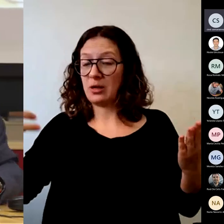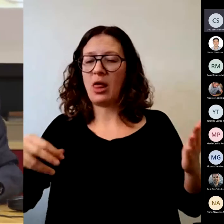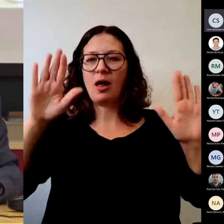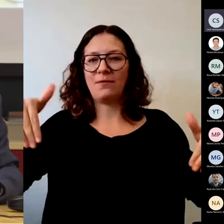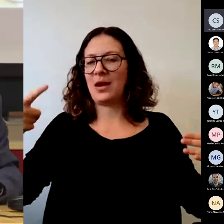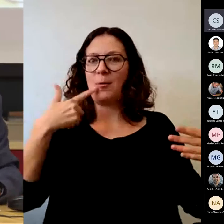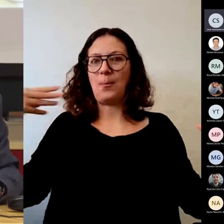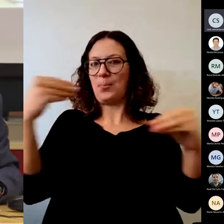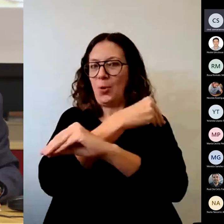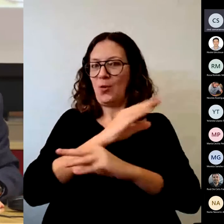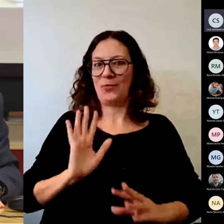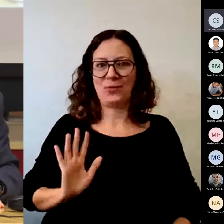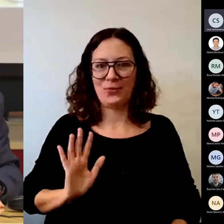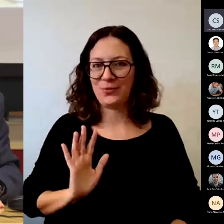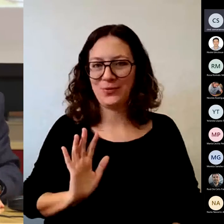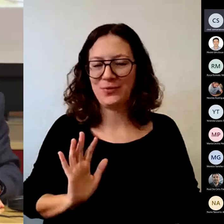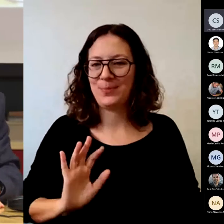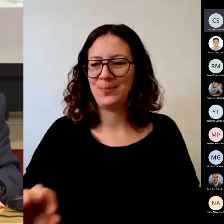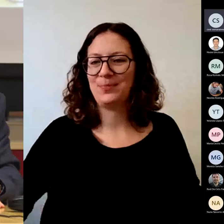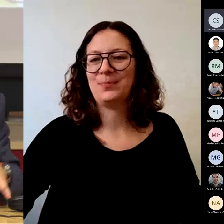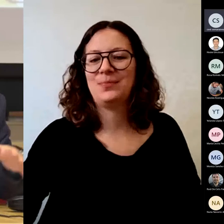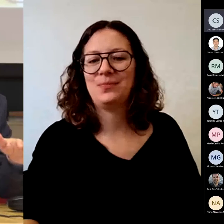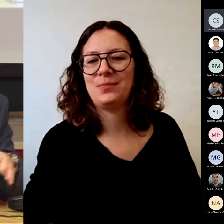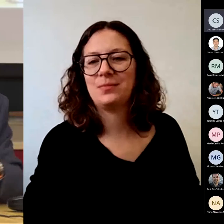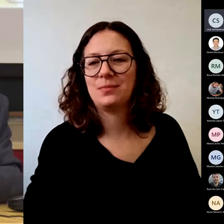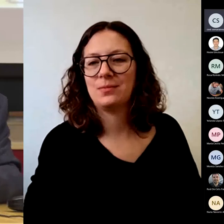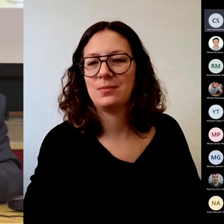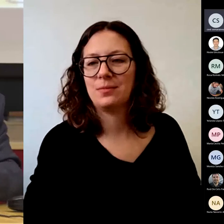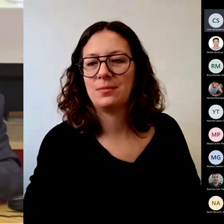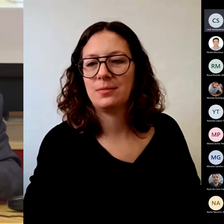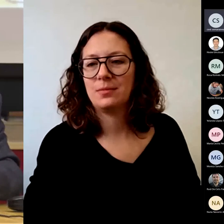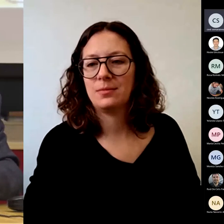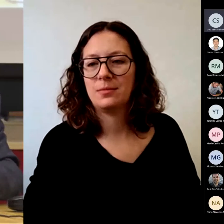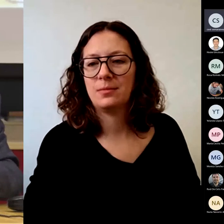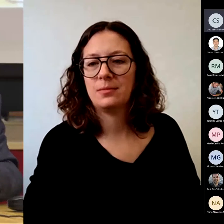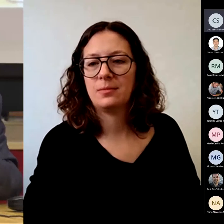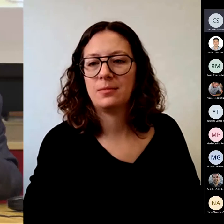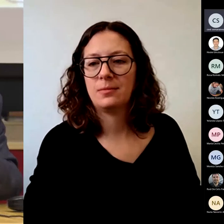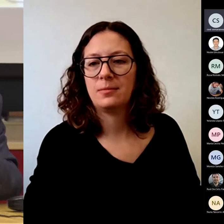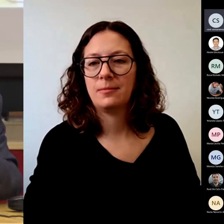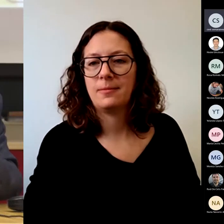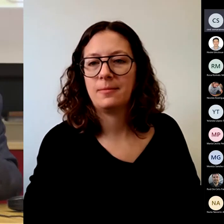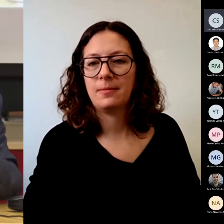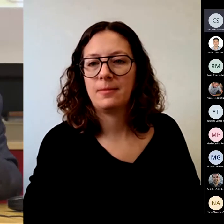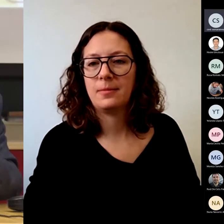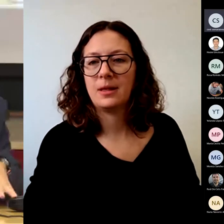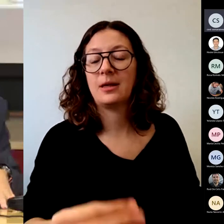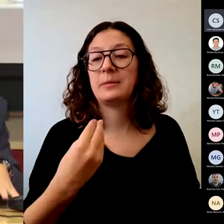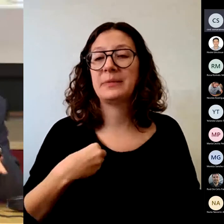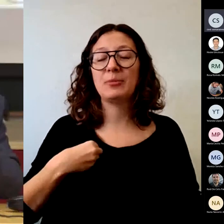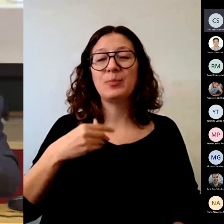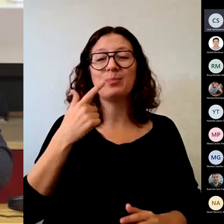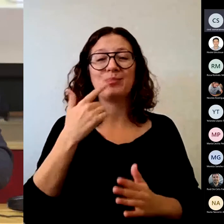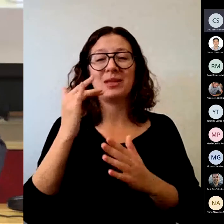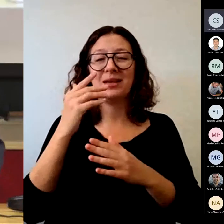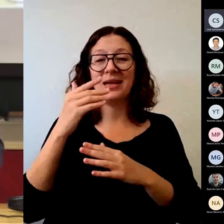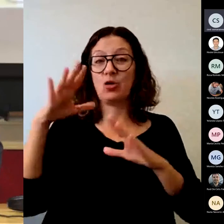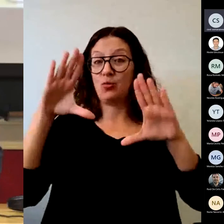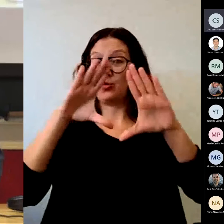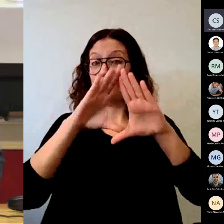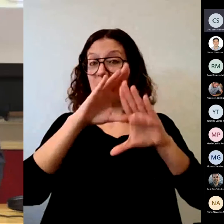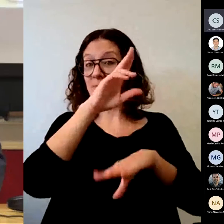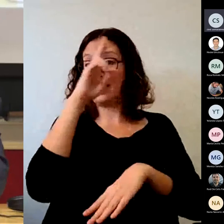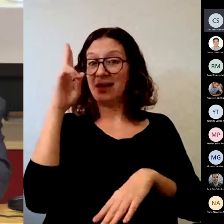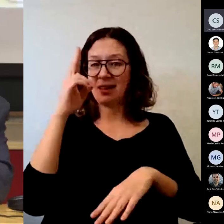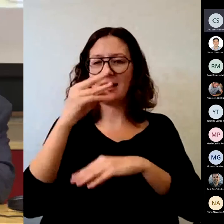En la investigación, estaba en el estudio este que hicimos acabado de la Comunidad de Madrid, que creo que es un